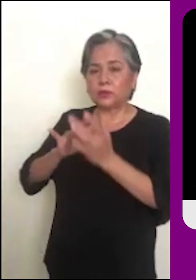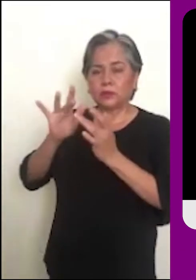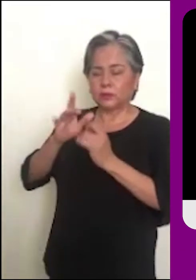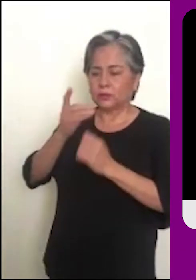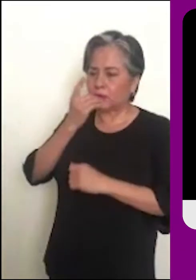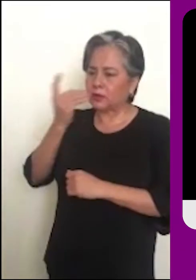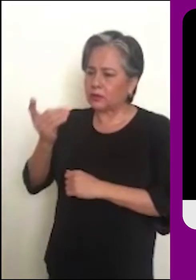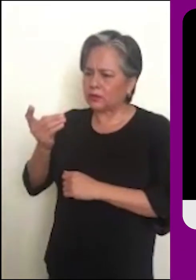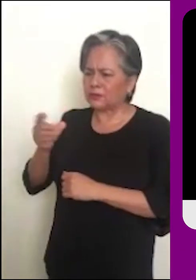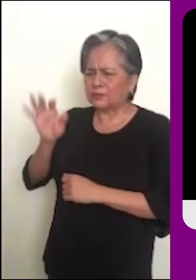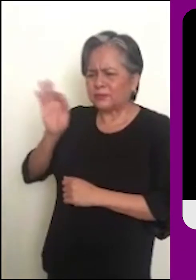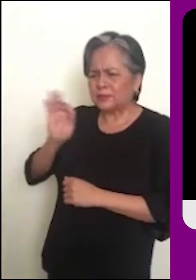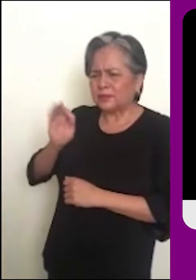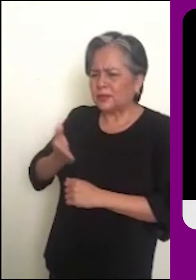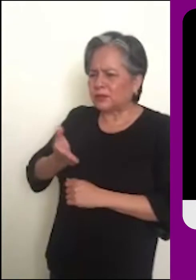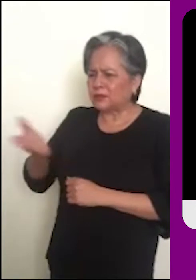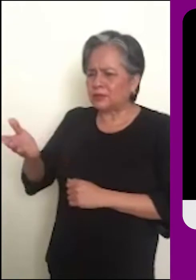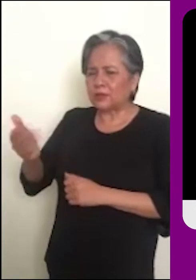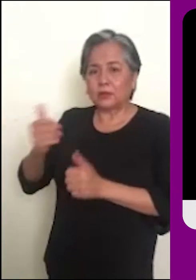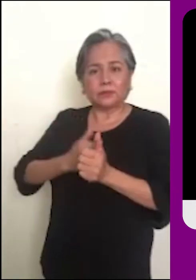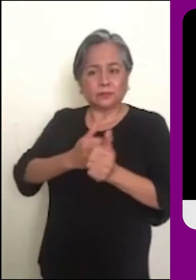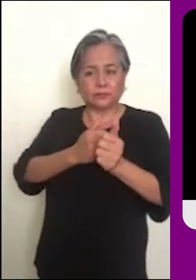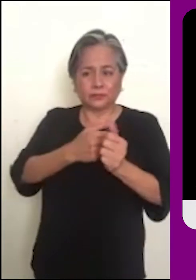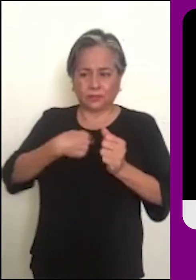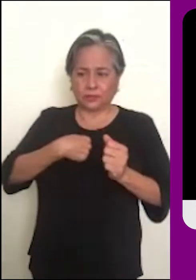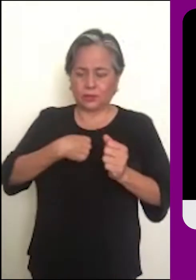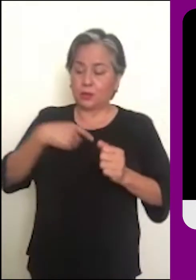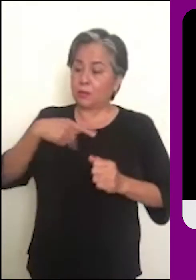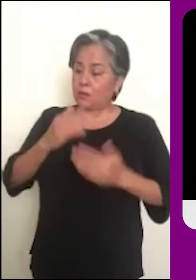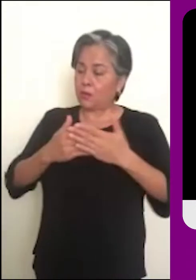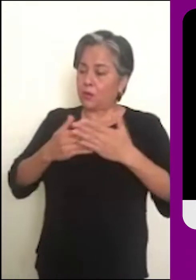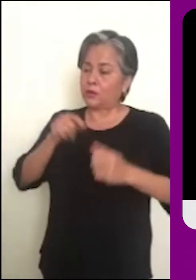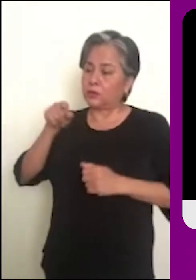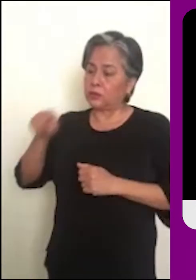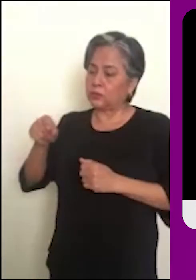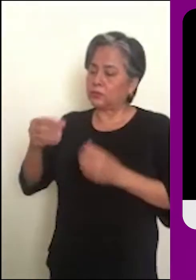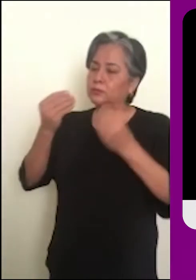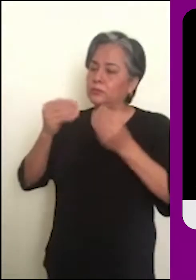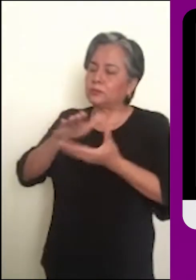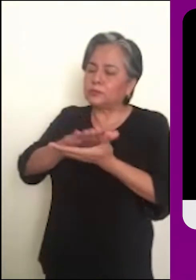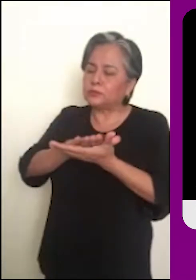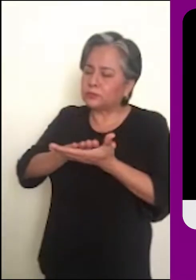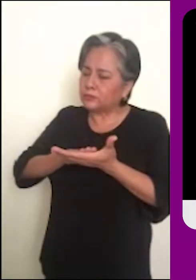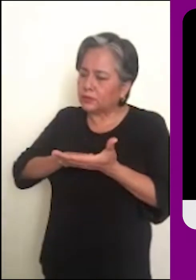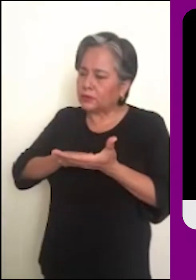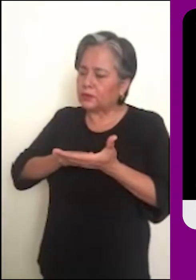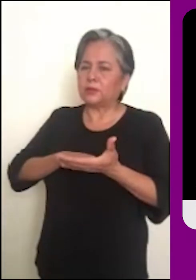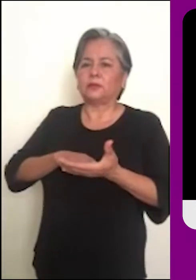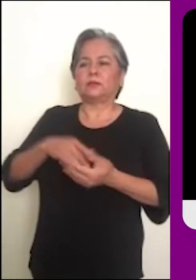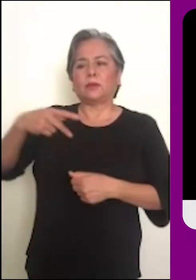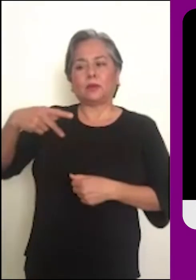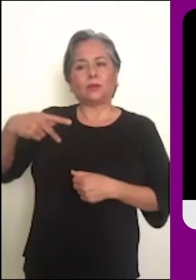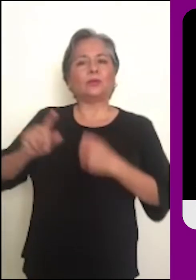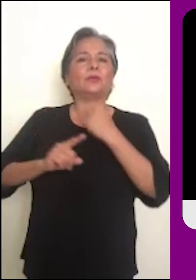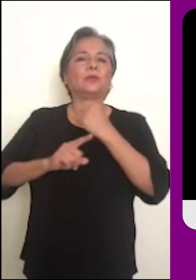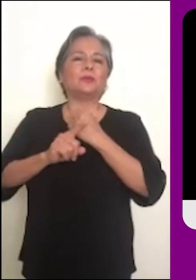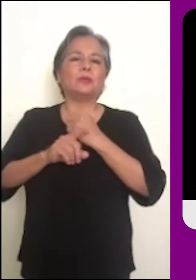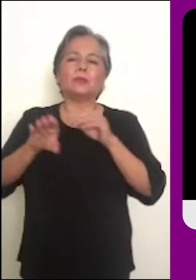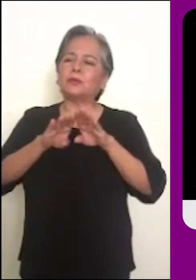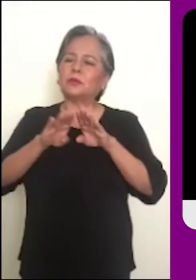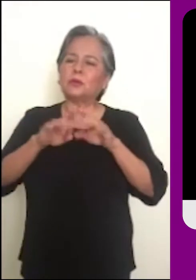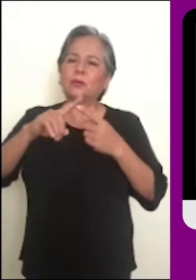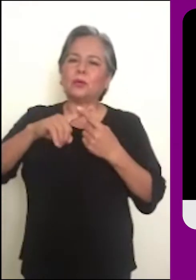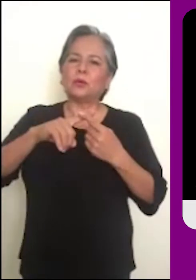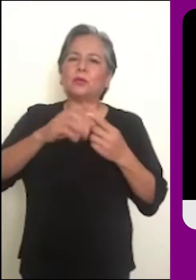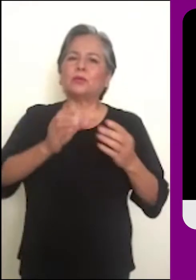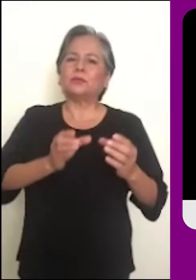Luego, dirigiéndose a la multitud, les dijo, Si alguno quiere acompañarme, que no se busque a sí mismo, que tome